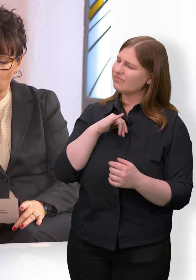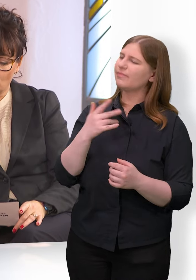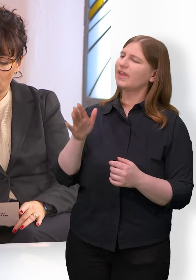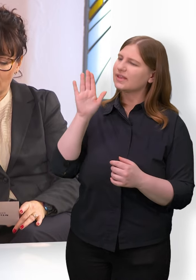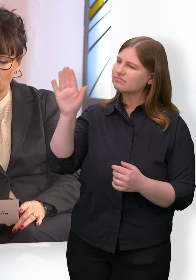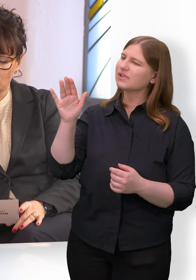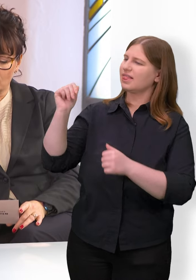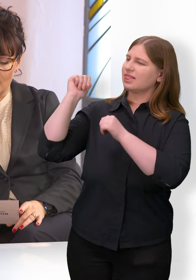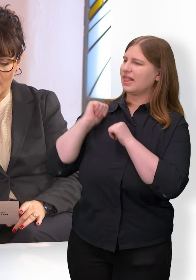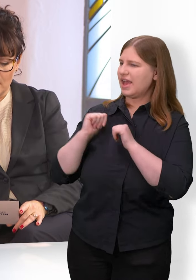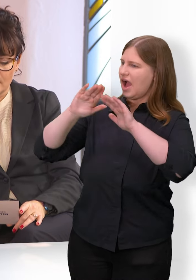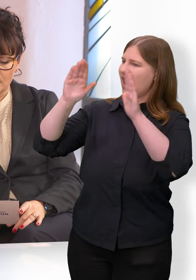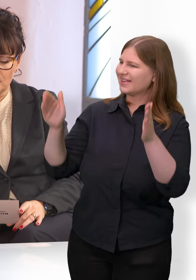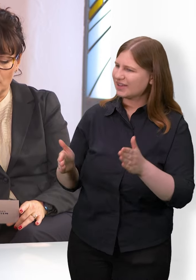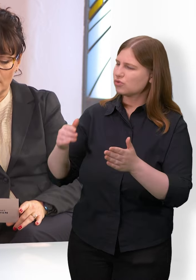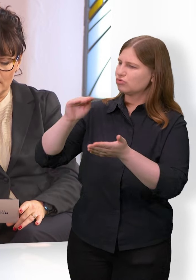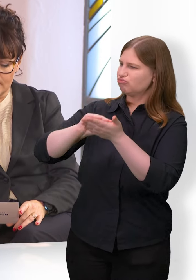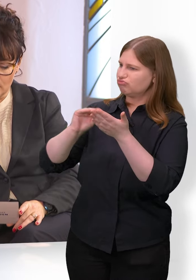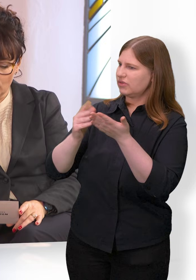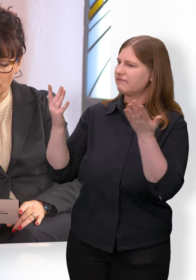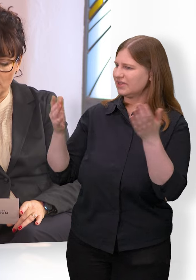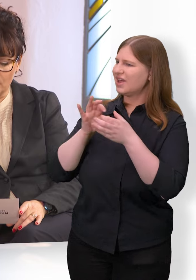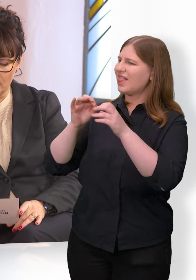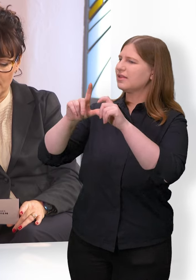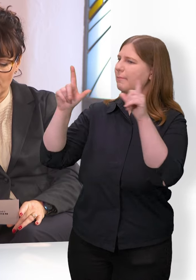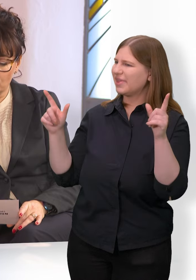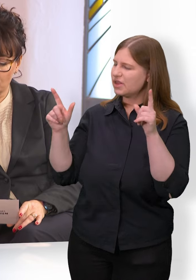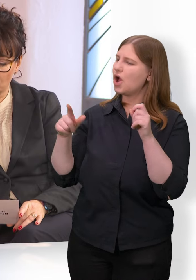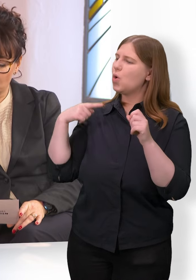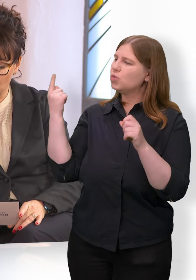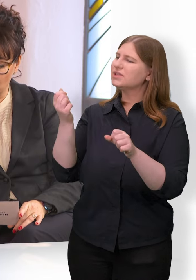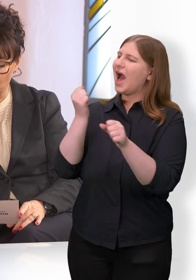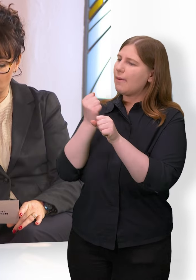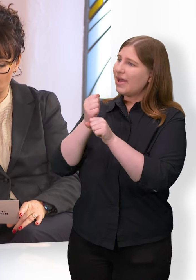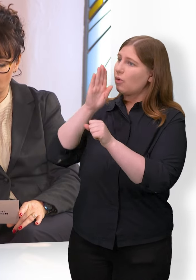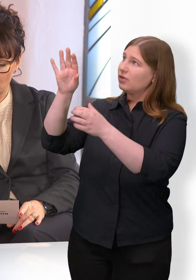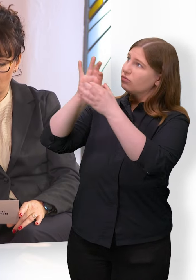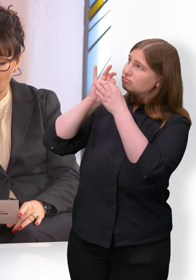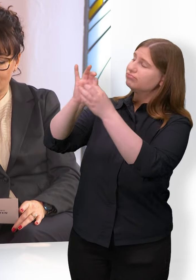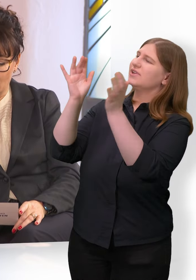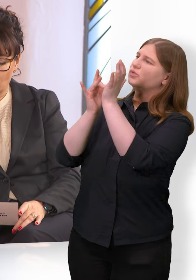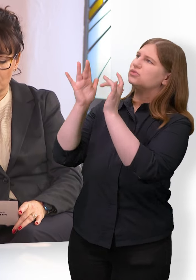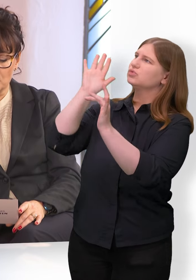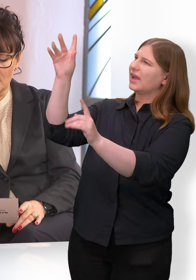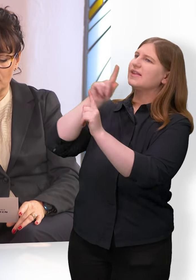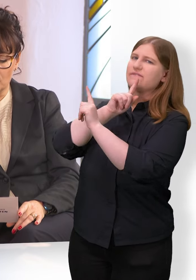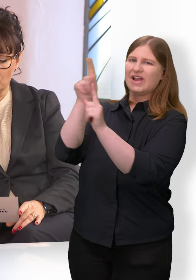Grundlage unserer Arbeit ist die Orientierung am Evangelium von Jesus Christus. Daraus gestalten wir unseren